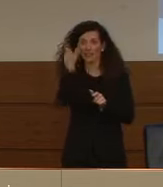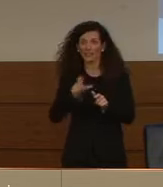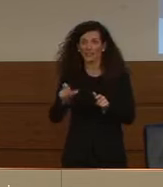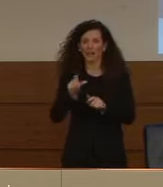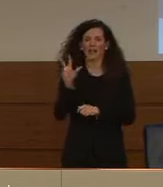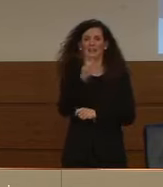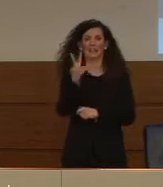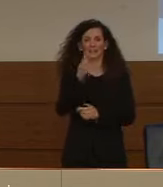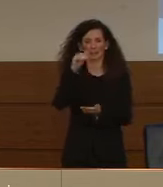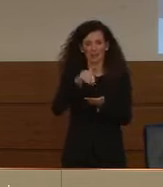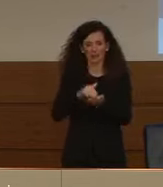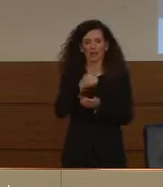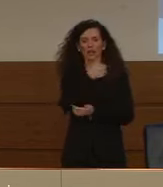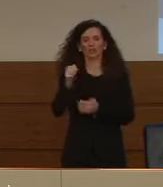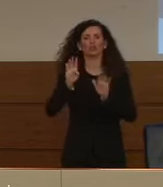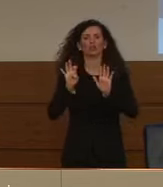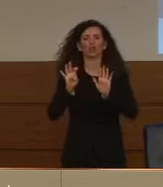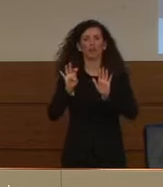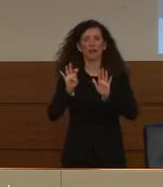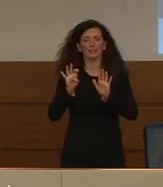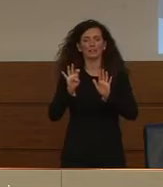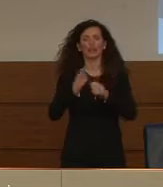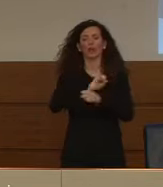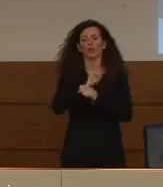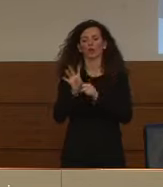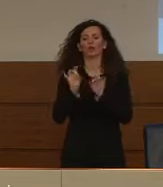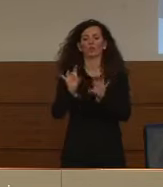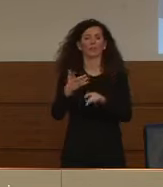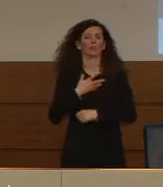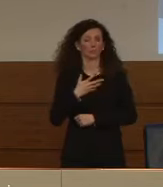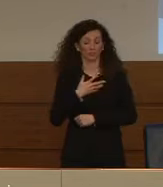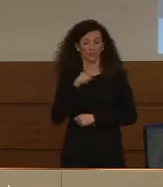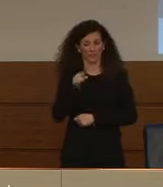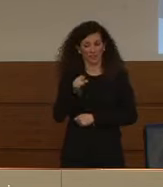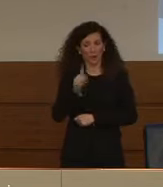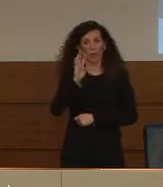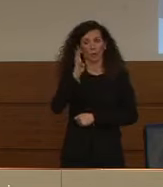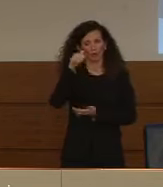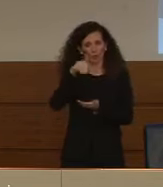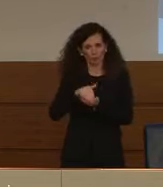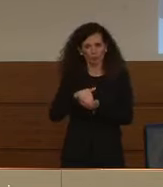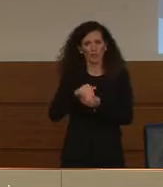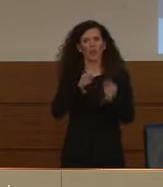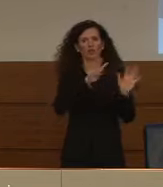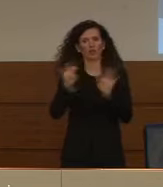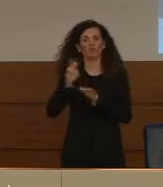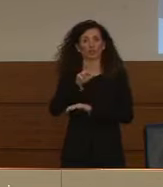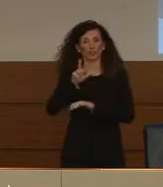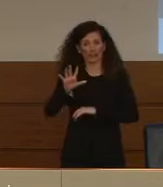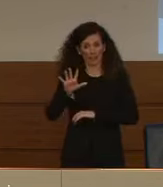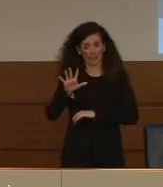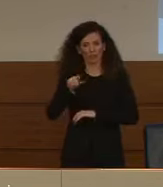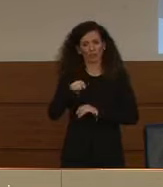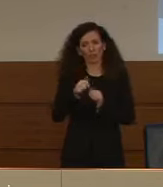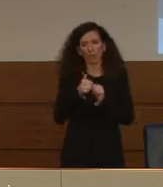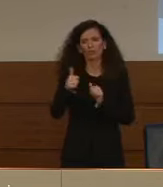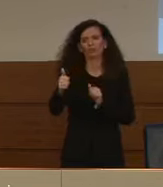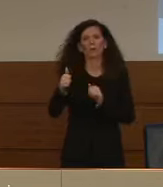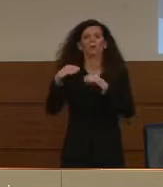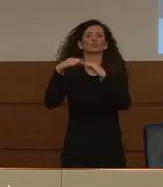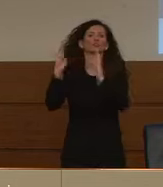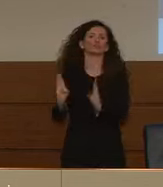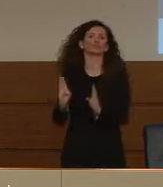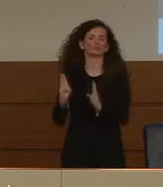33.190. Di queste 14.935 sono in isolamento